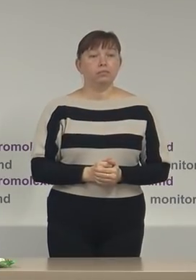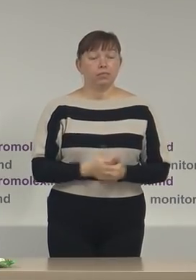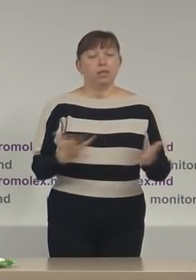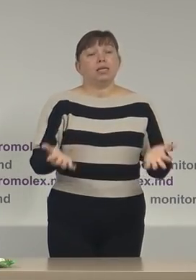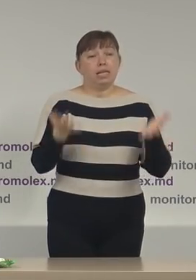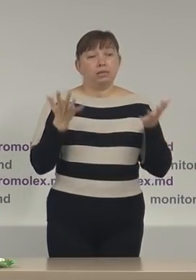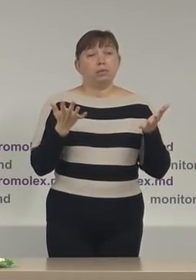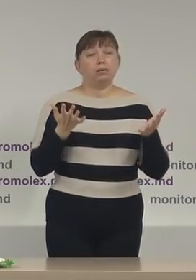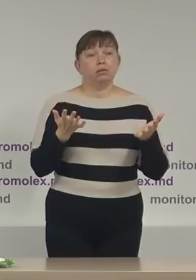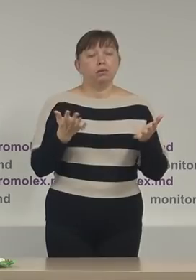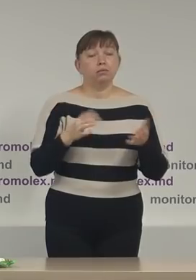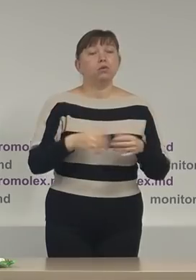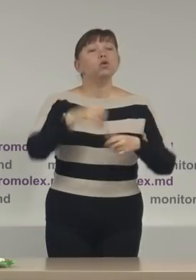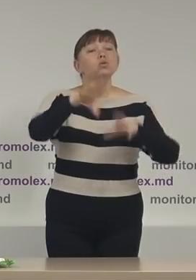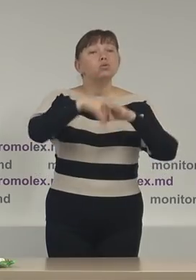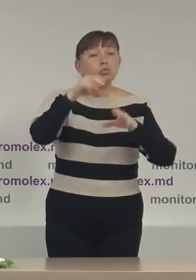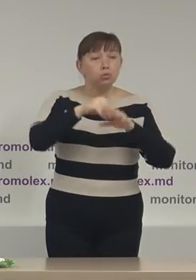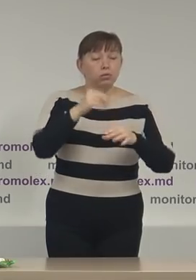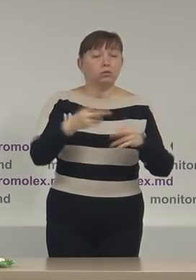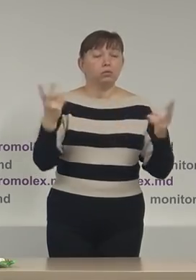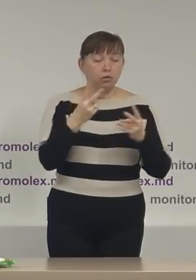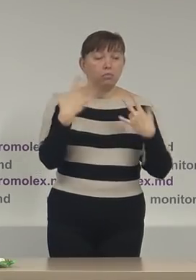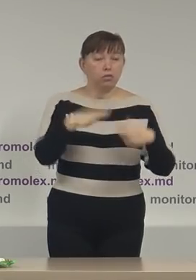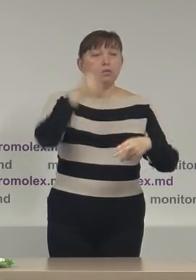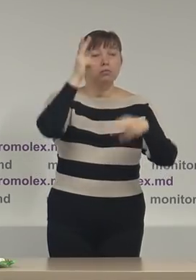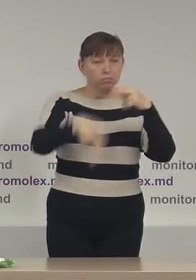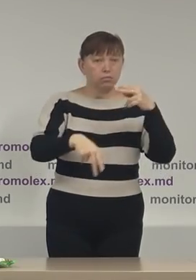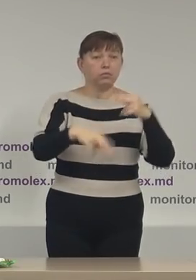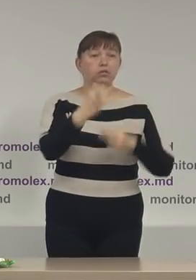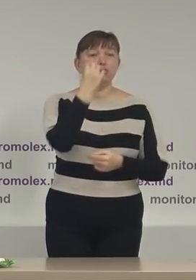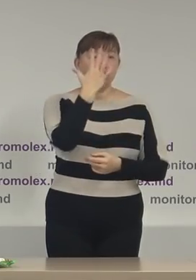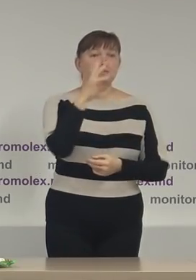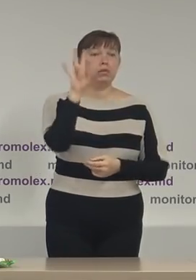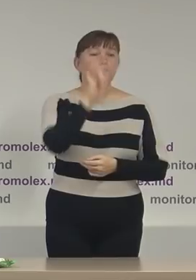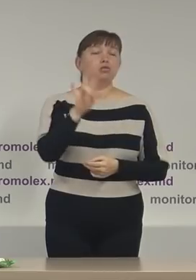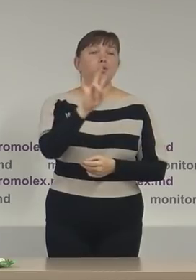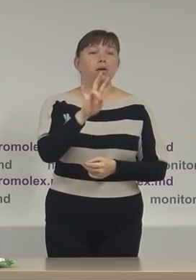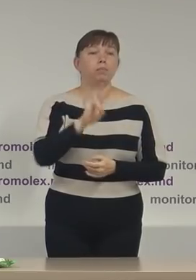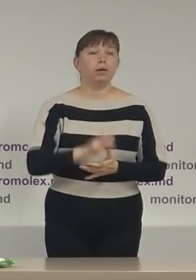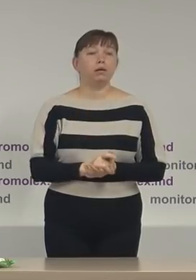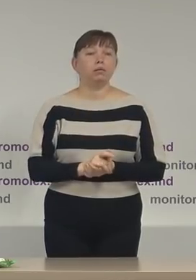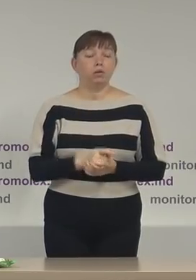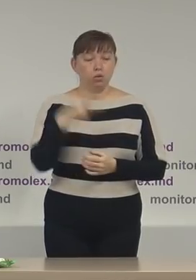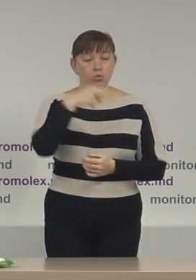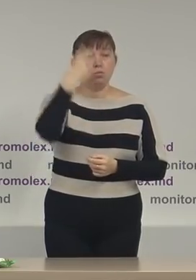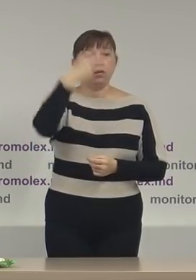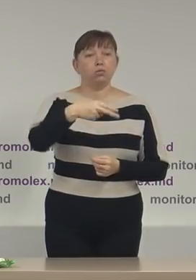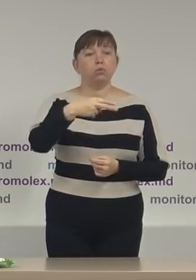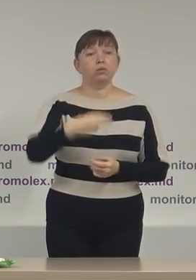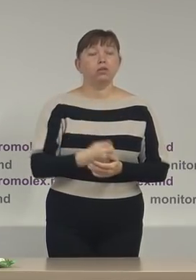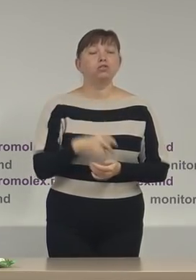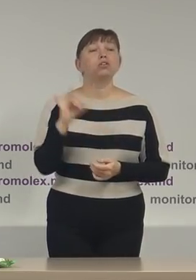respectiv scurtinul urmează să se puizeze în data de 15 noiembrie 2020